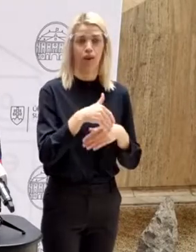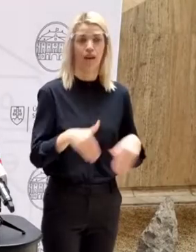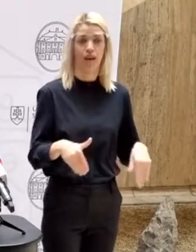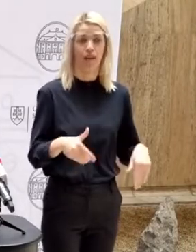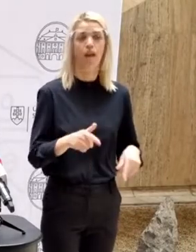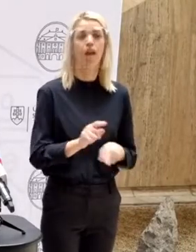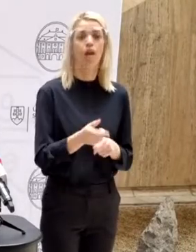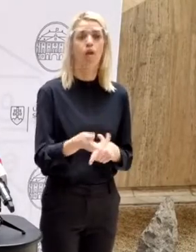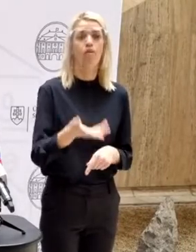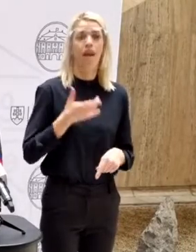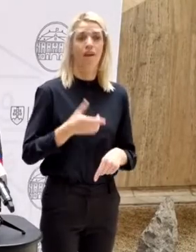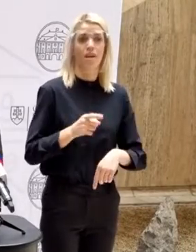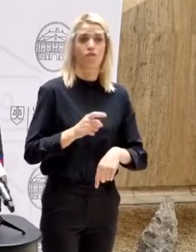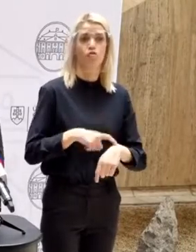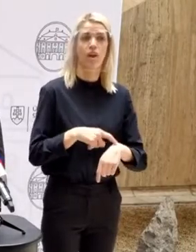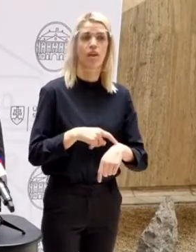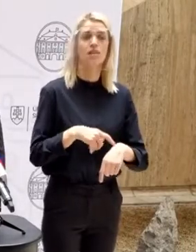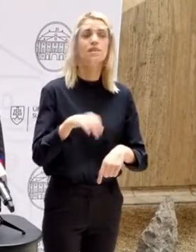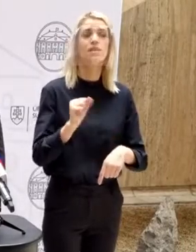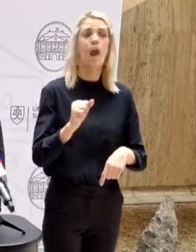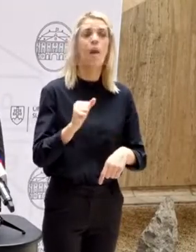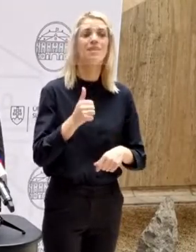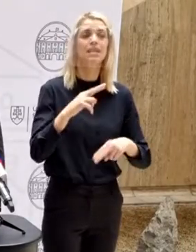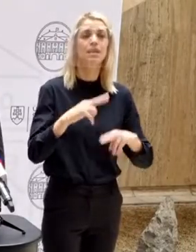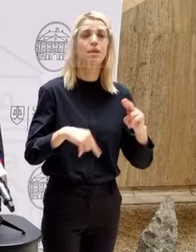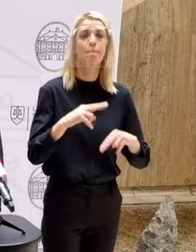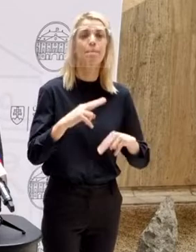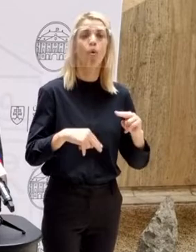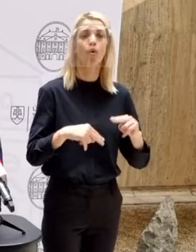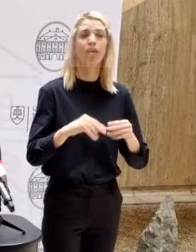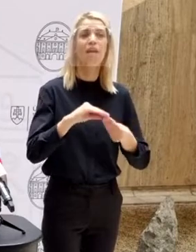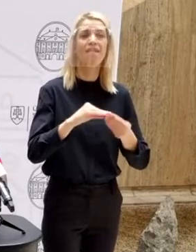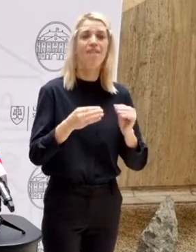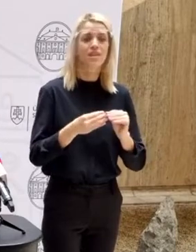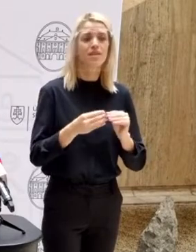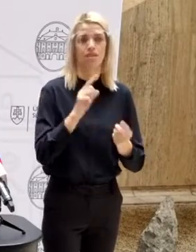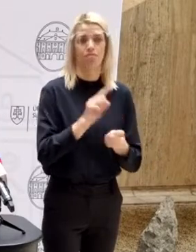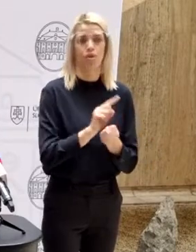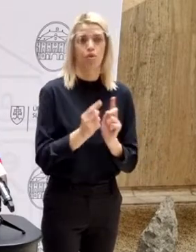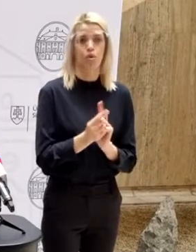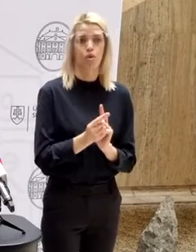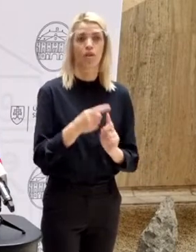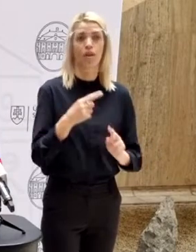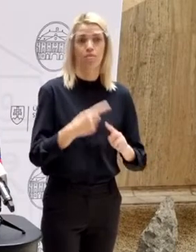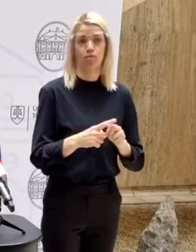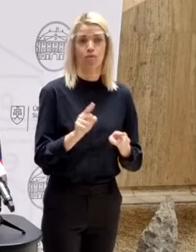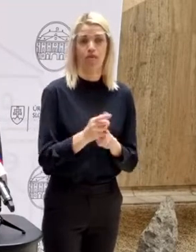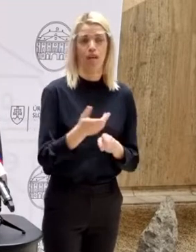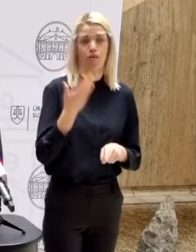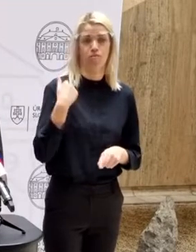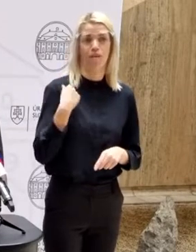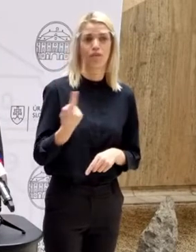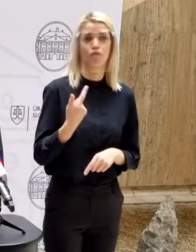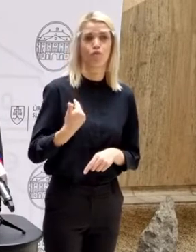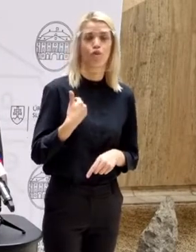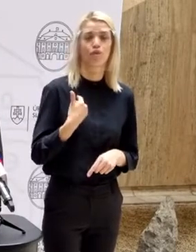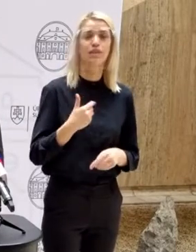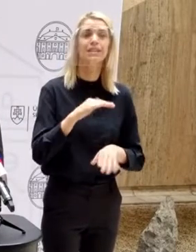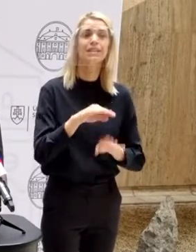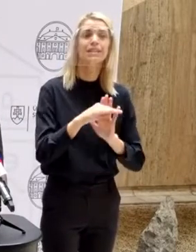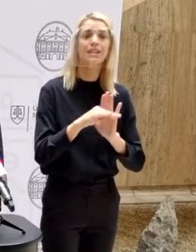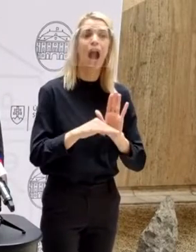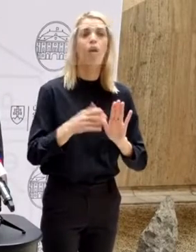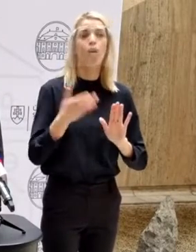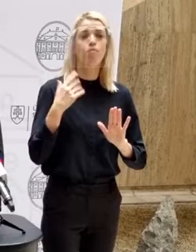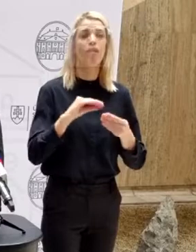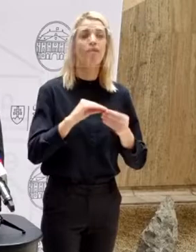nám dáva ten čas na to, aby sa jednotlivé sporné veci naozaj dohodli. Viete, že aj my v rámci vysokoškolského zákona sme mali niektoré veci, ktoré sme si